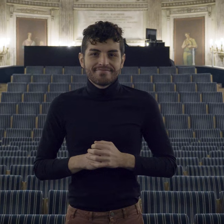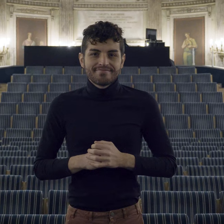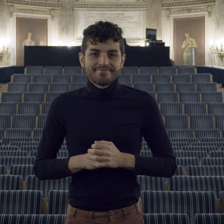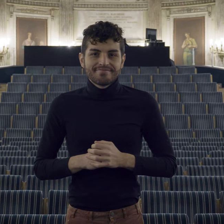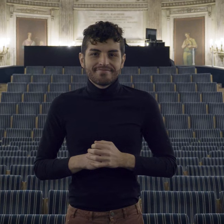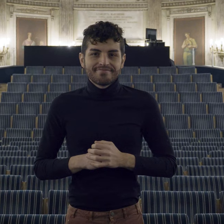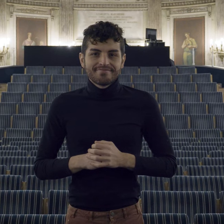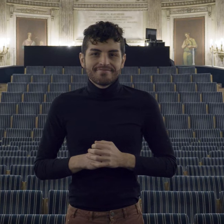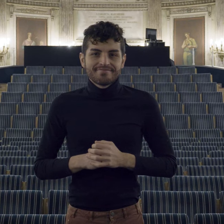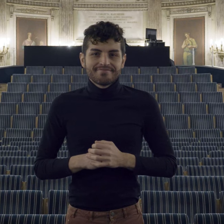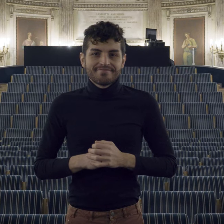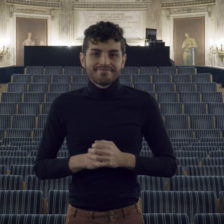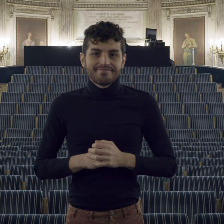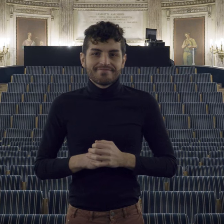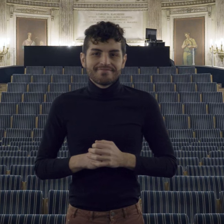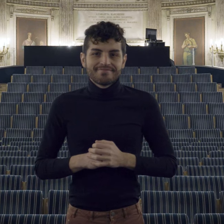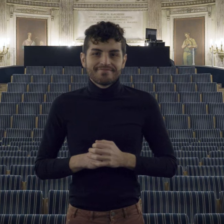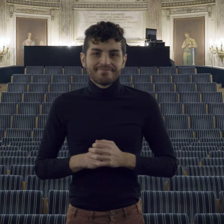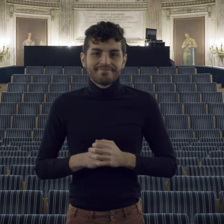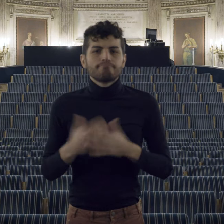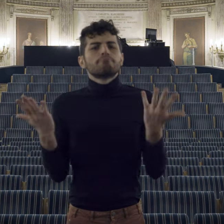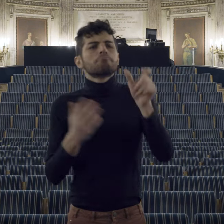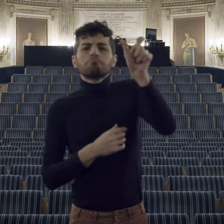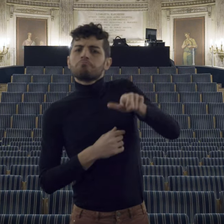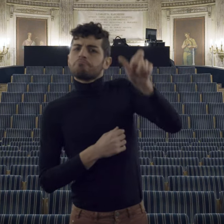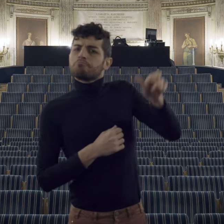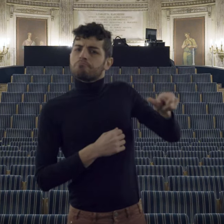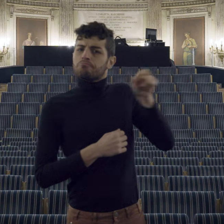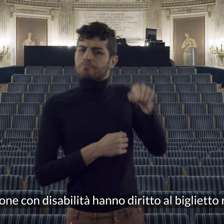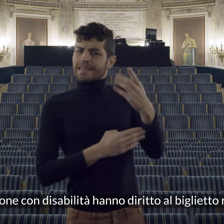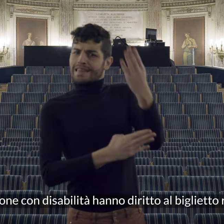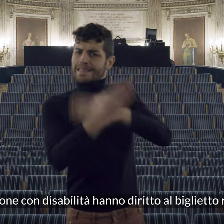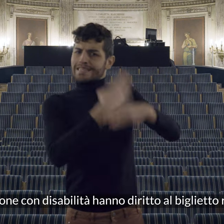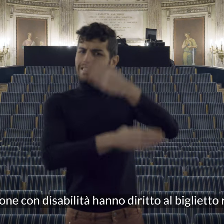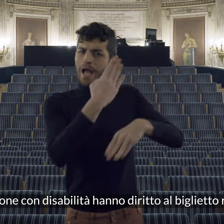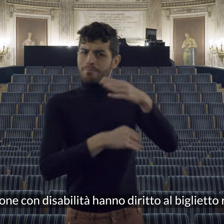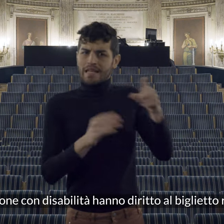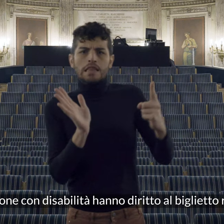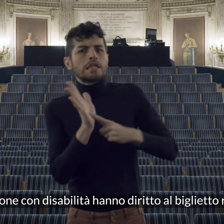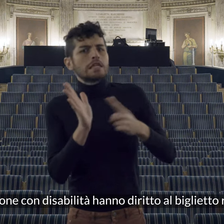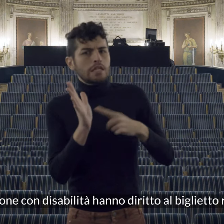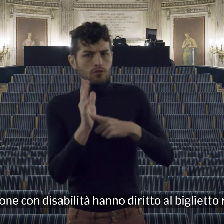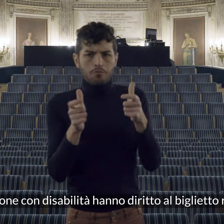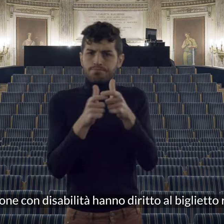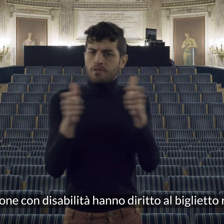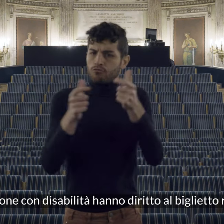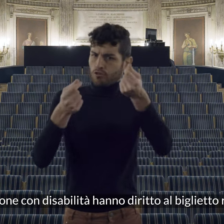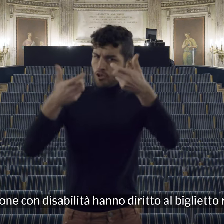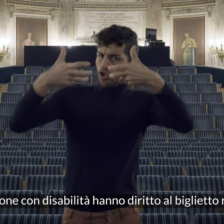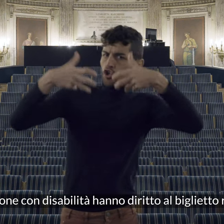le persone con disabilità hanno diritto al biglietto